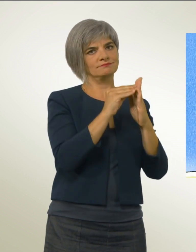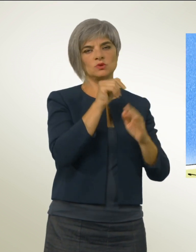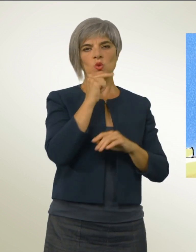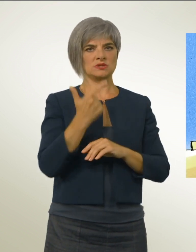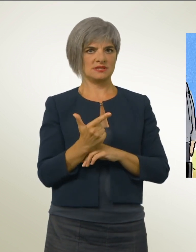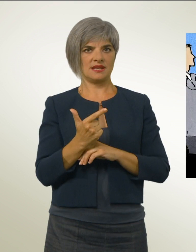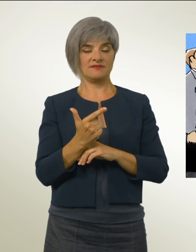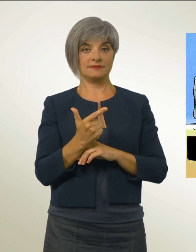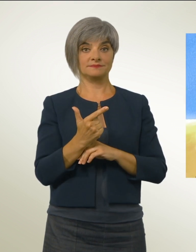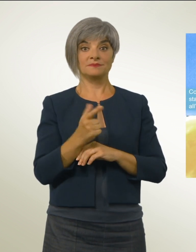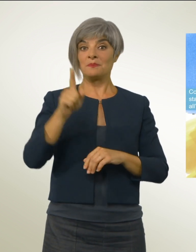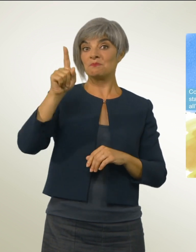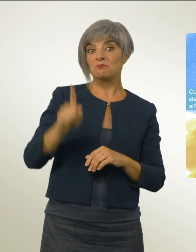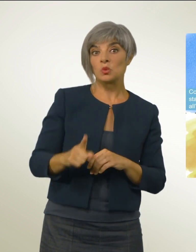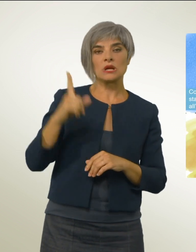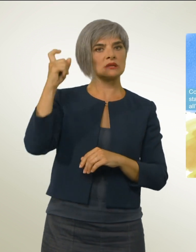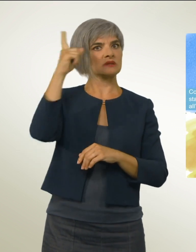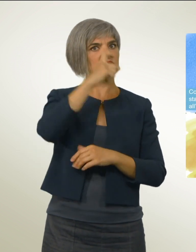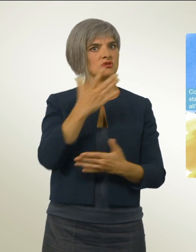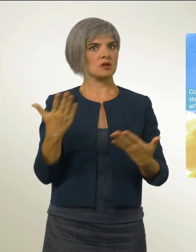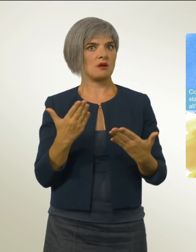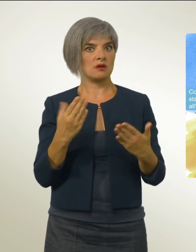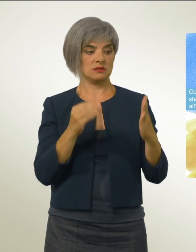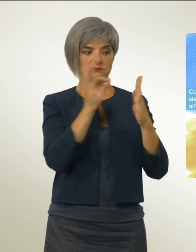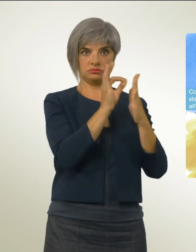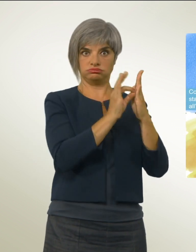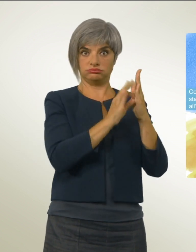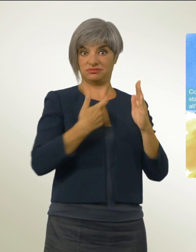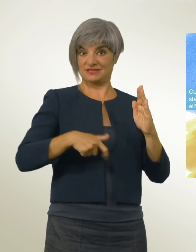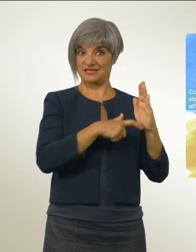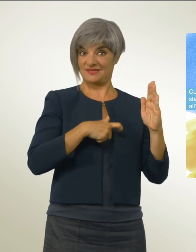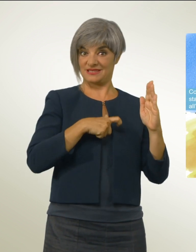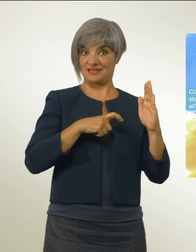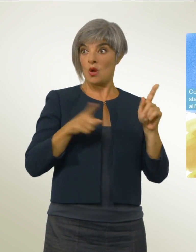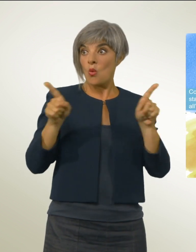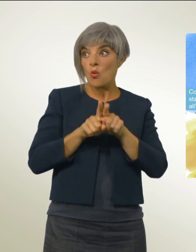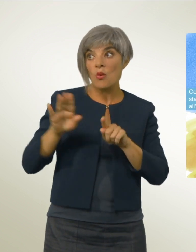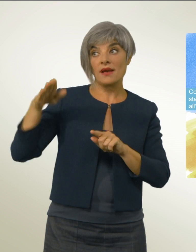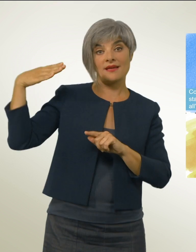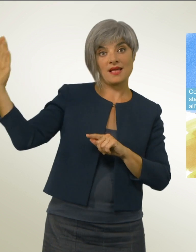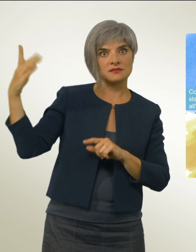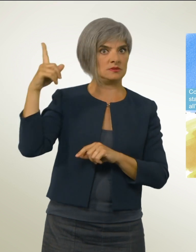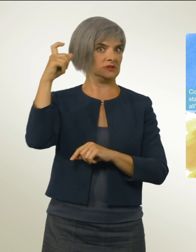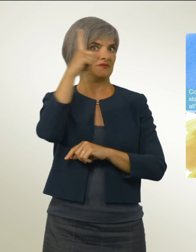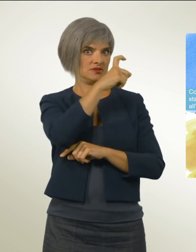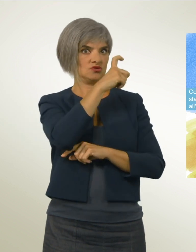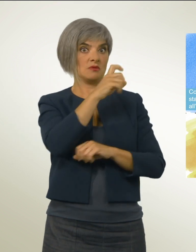sarebbe difficile applicare gli standard svizzeri all'estero. Le prescrizioni potrebbero entrare in contrasto con accordi